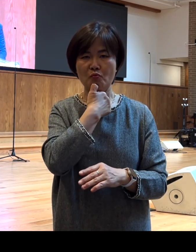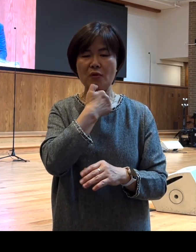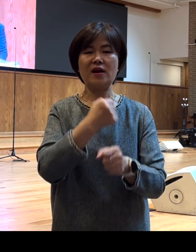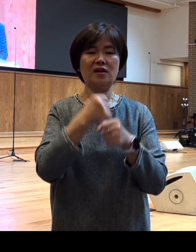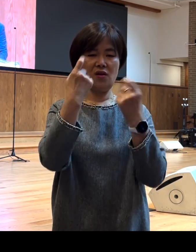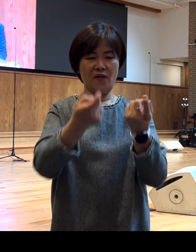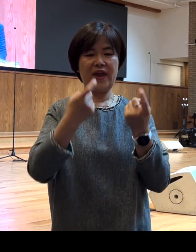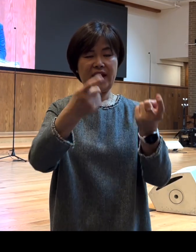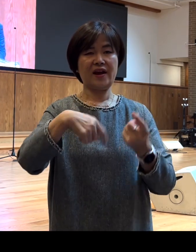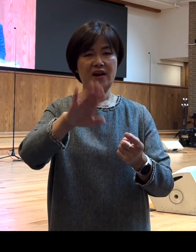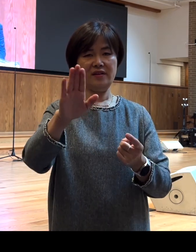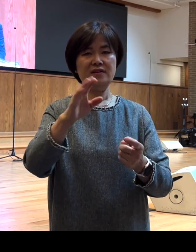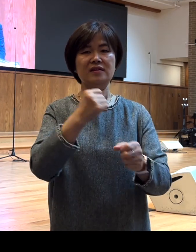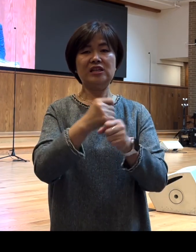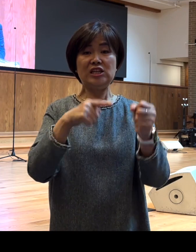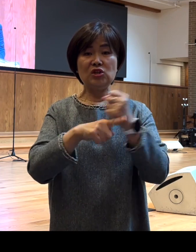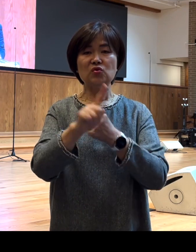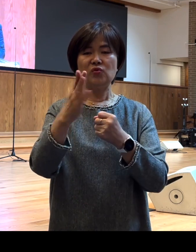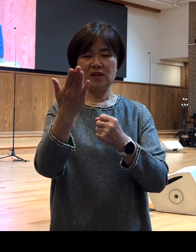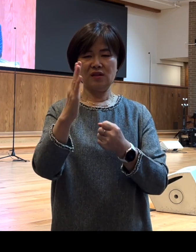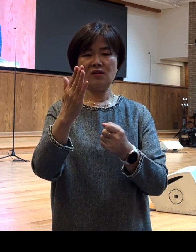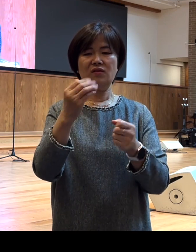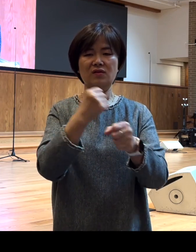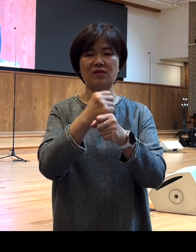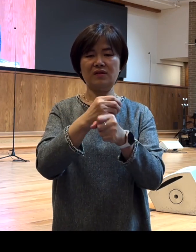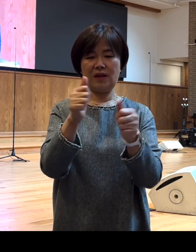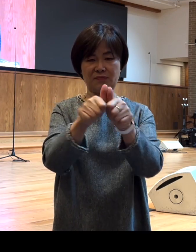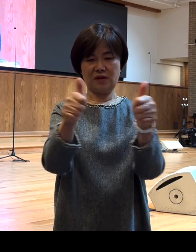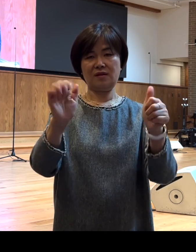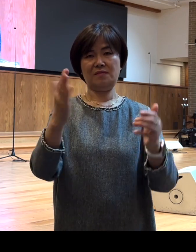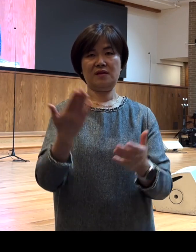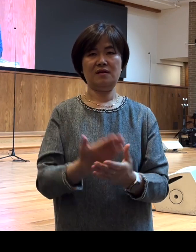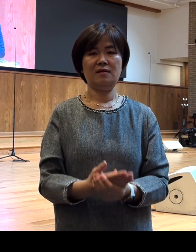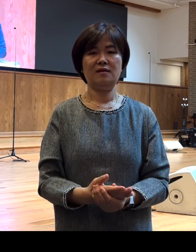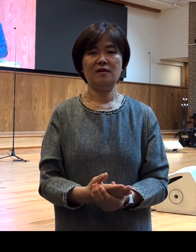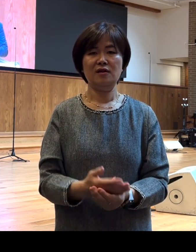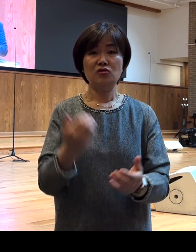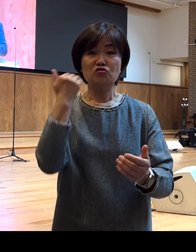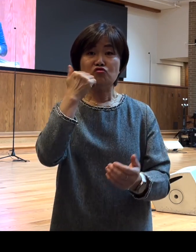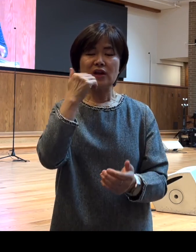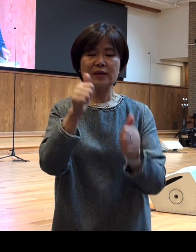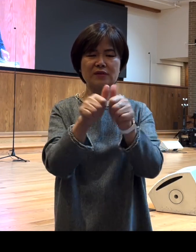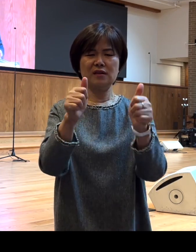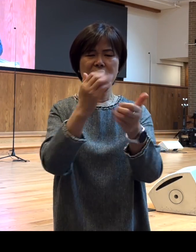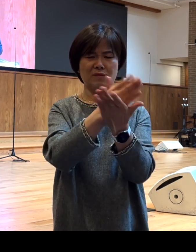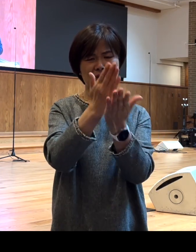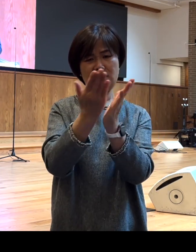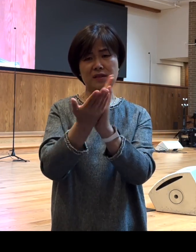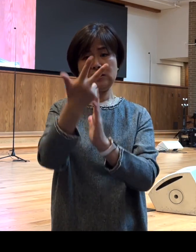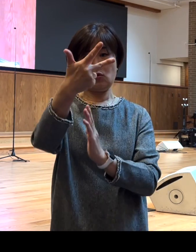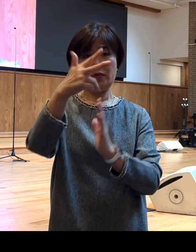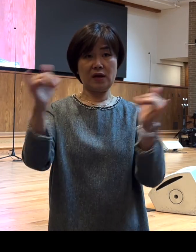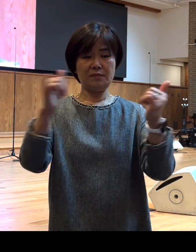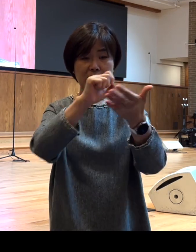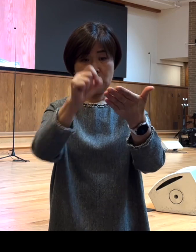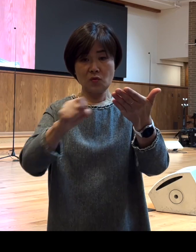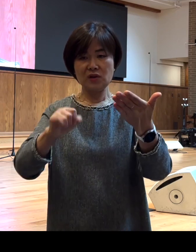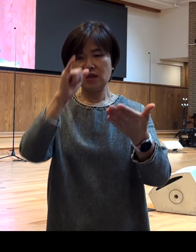어떤 계기가 됐던 그런 인물이었습니다 그럼 누가는 이 여러 인물들을 기록하면서 성령께서